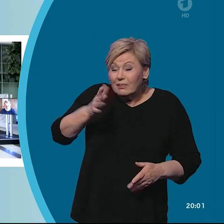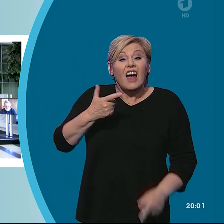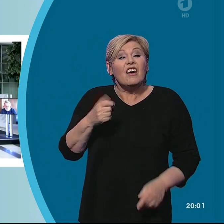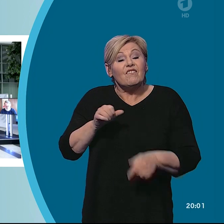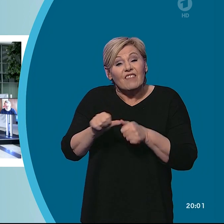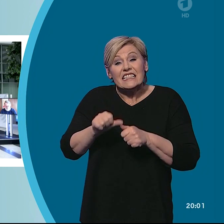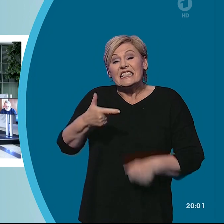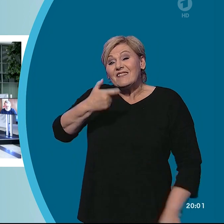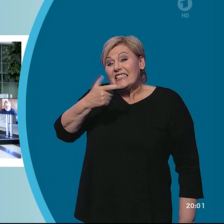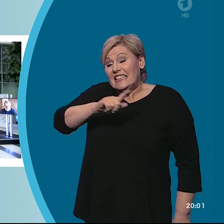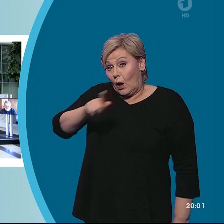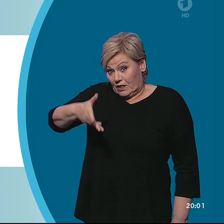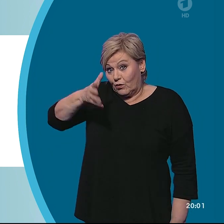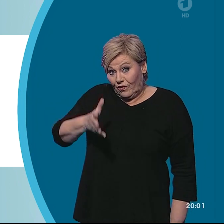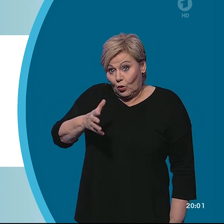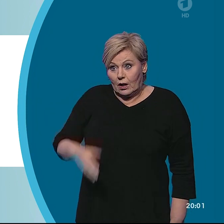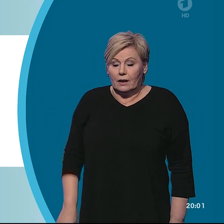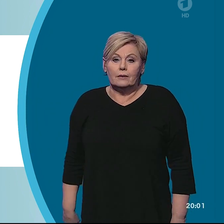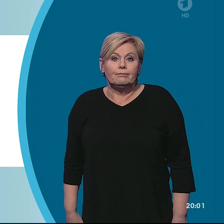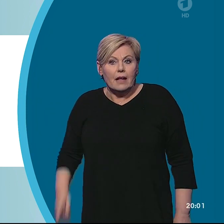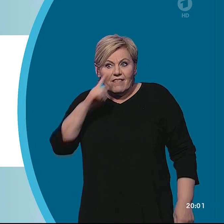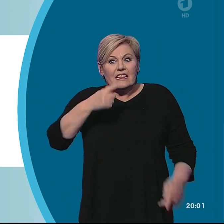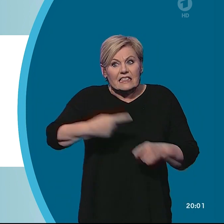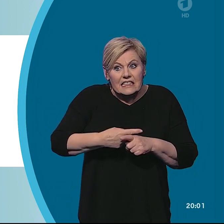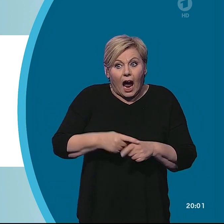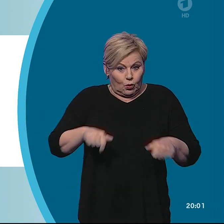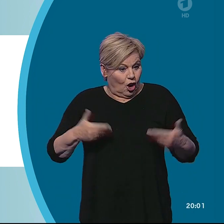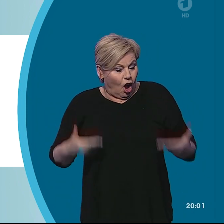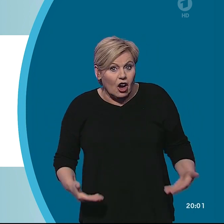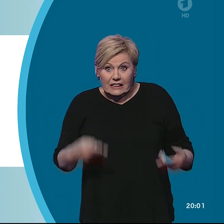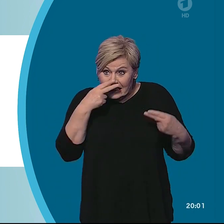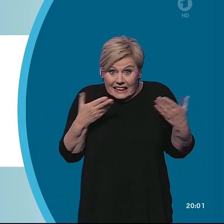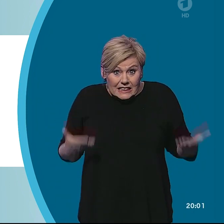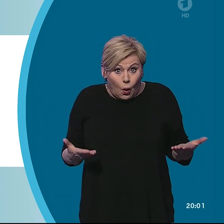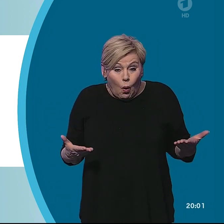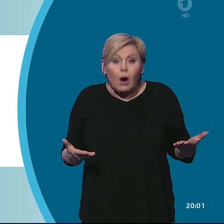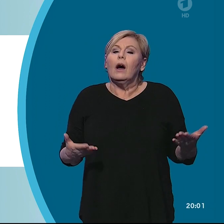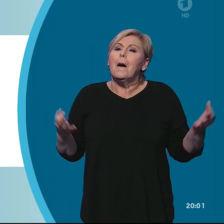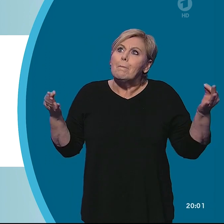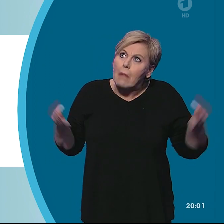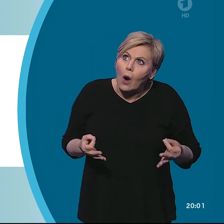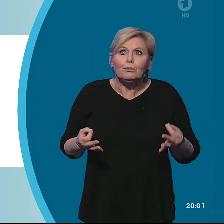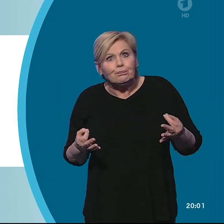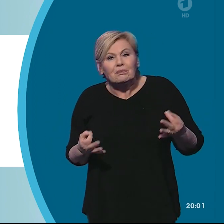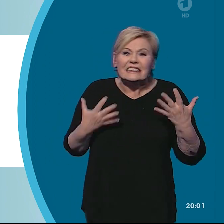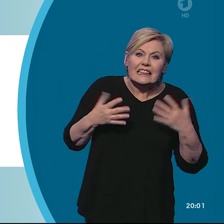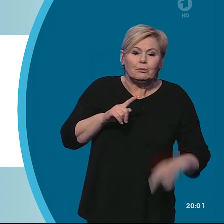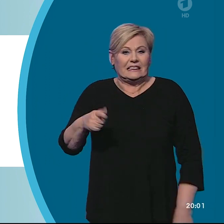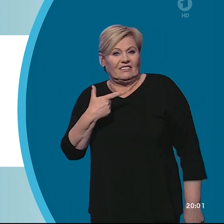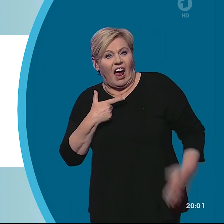.500. Wenn wir die Zahlen nehmen, auch die Entwicklung heute, brauchen wir eigentlich nochmal 10, 14 Tage mindestens